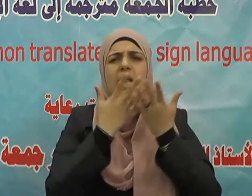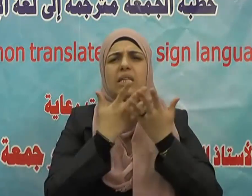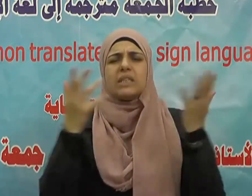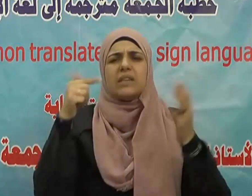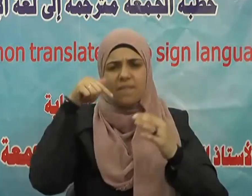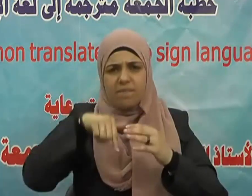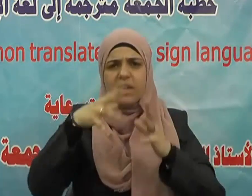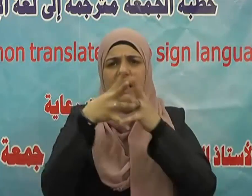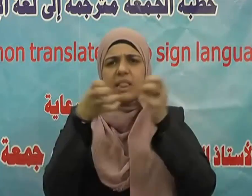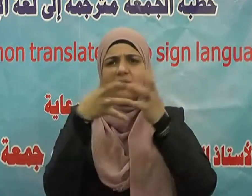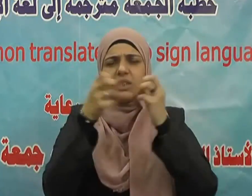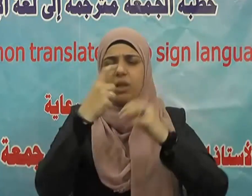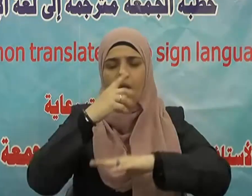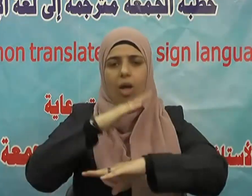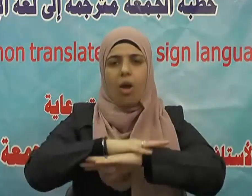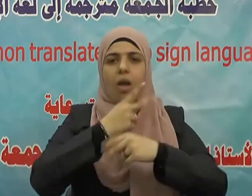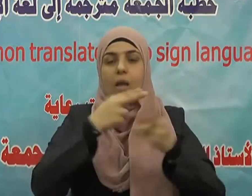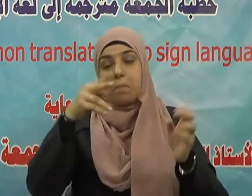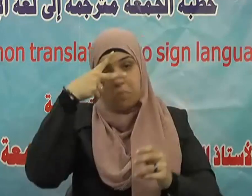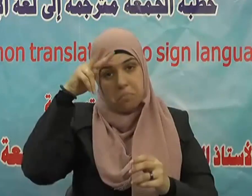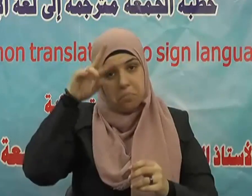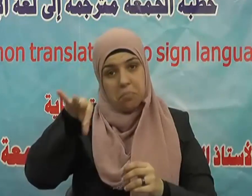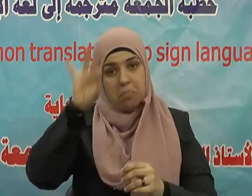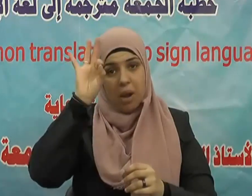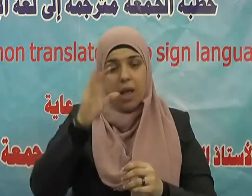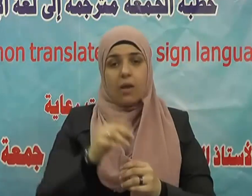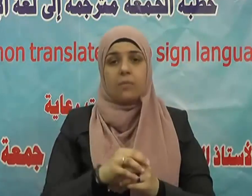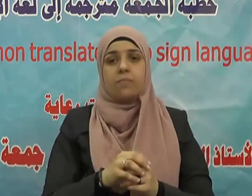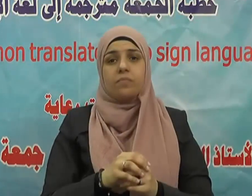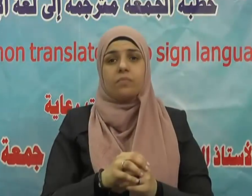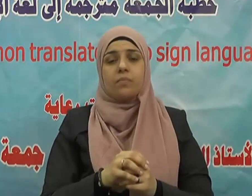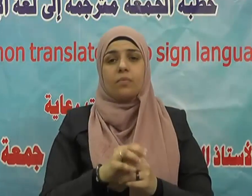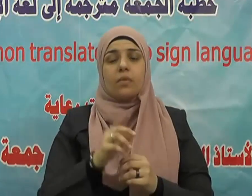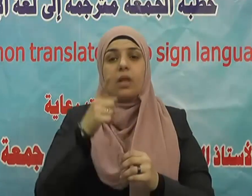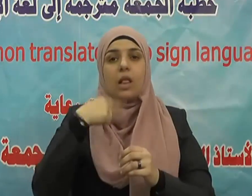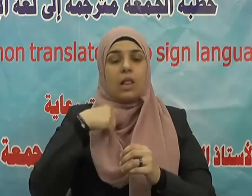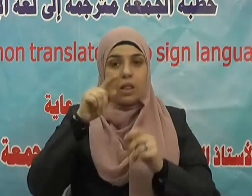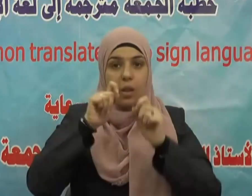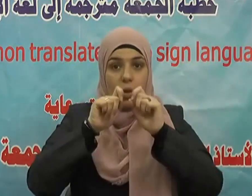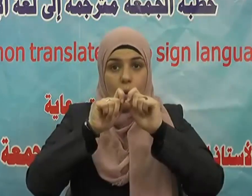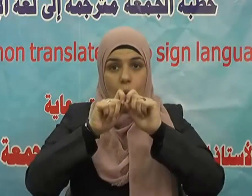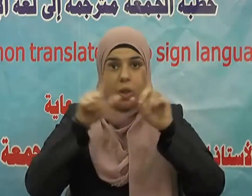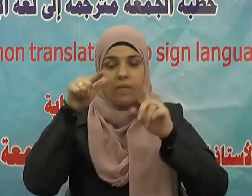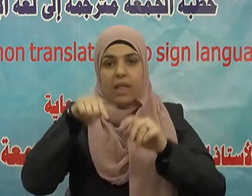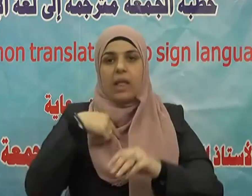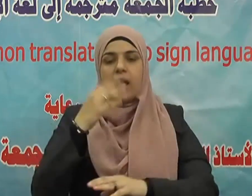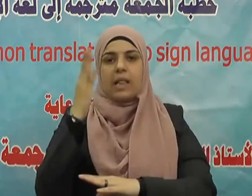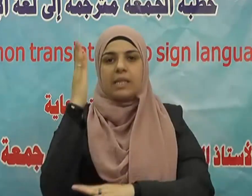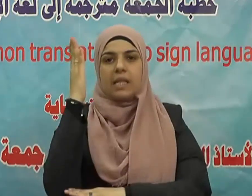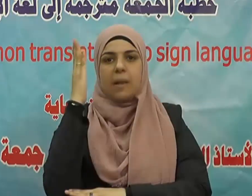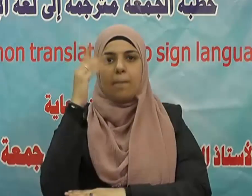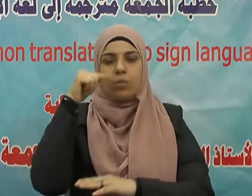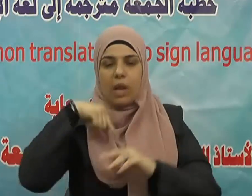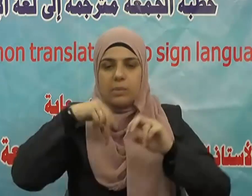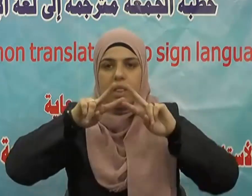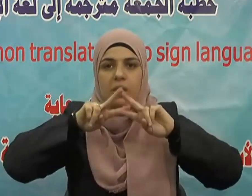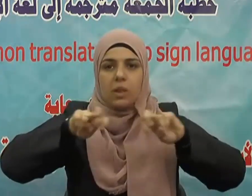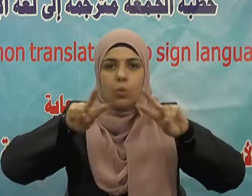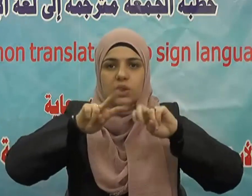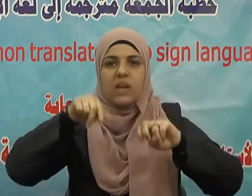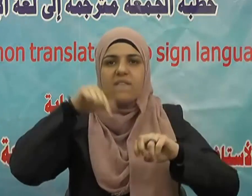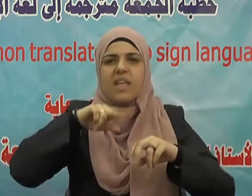في كتابه الكريم قل إنني هداني ربي إلى صراط مستقيم